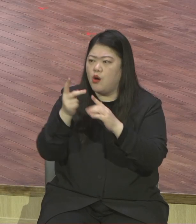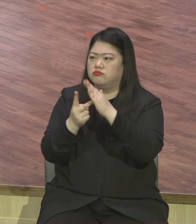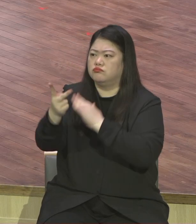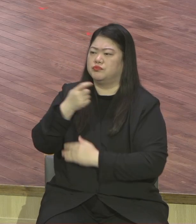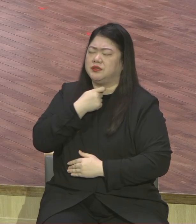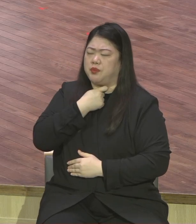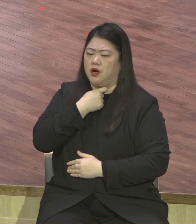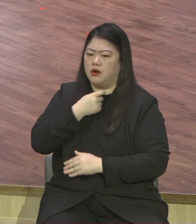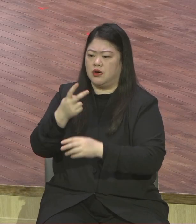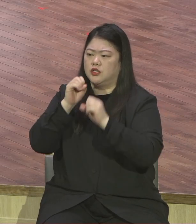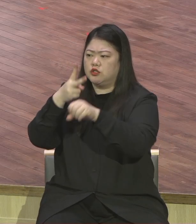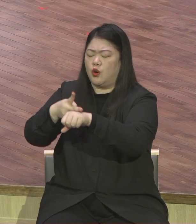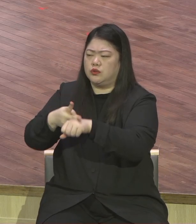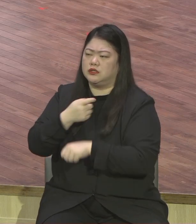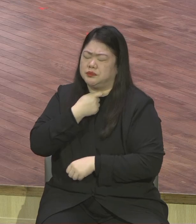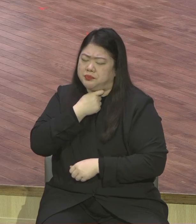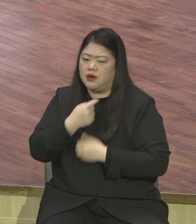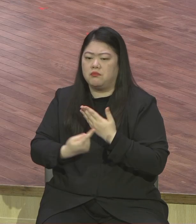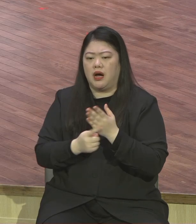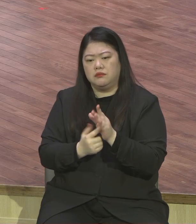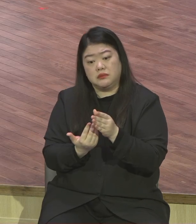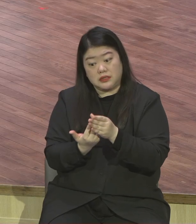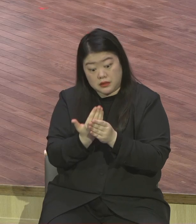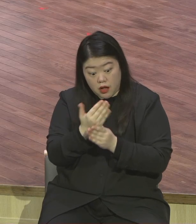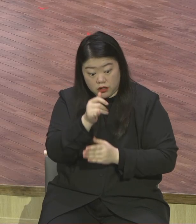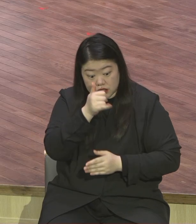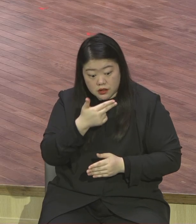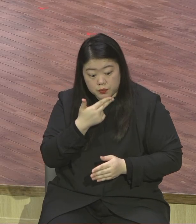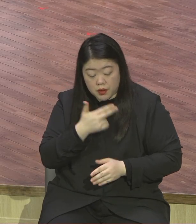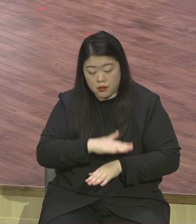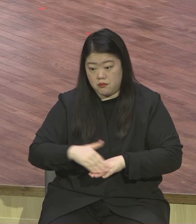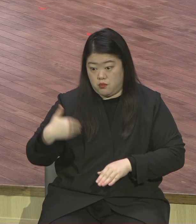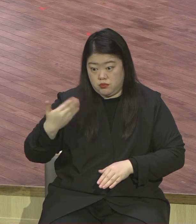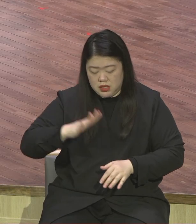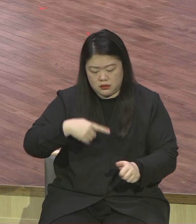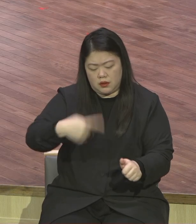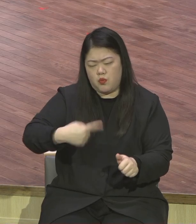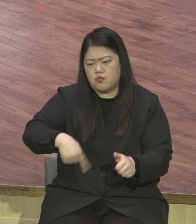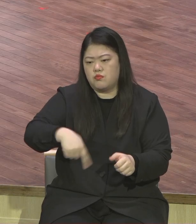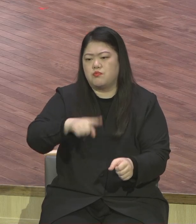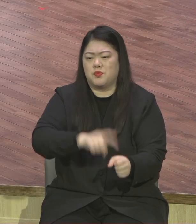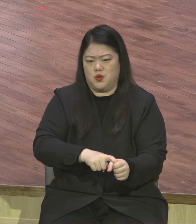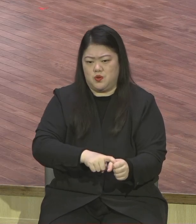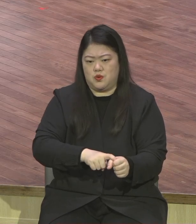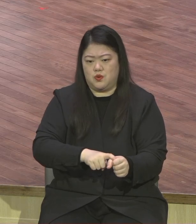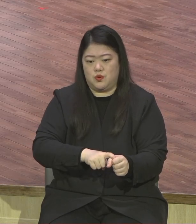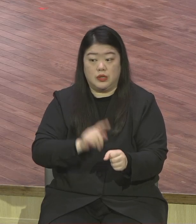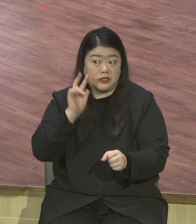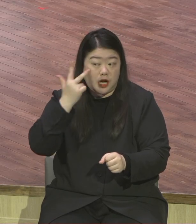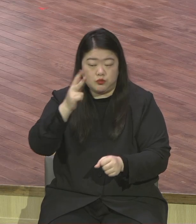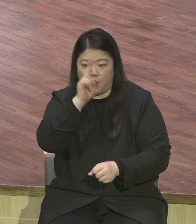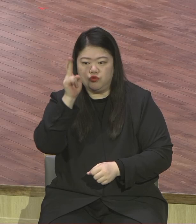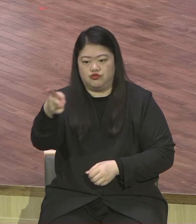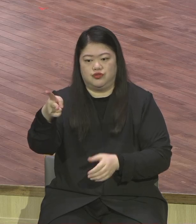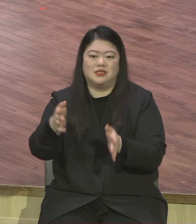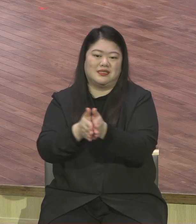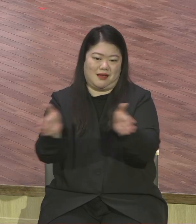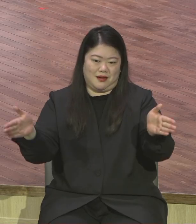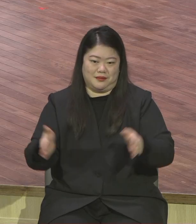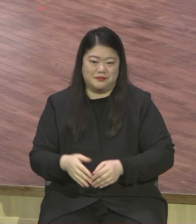이 인턴십 속에 있도록 인도해야 됩니다 그래야 됩니다 영혼의 모든 성도들 하나님의